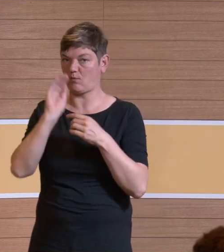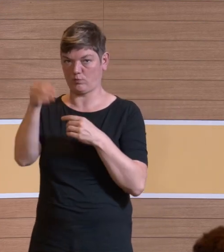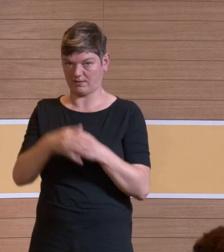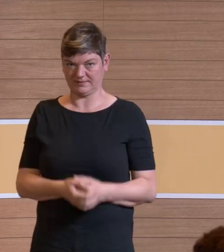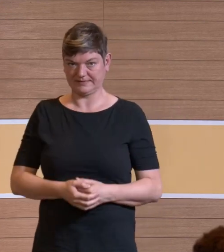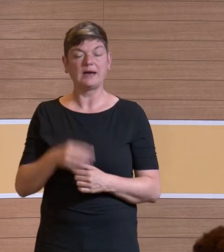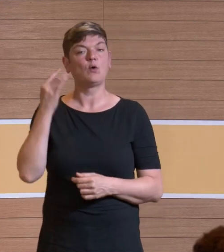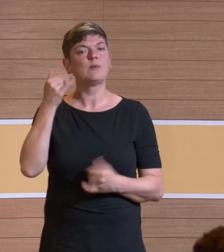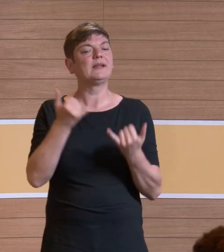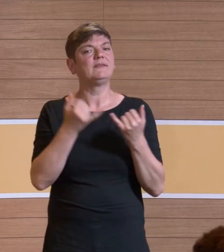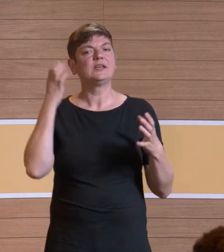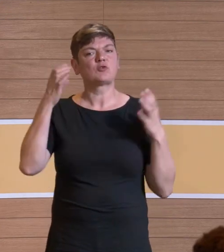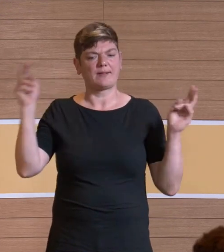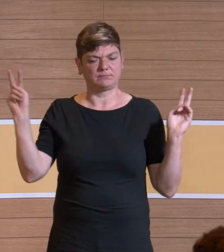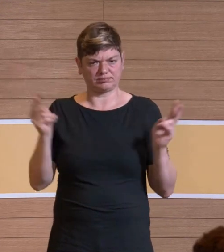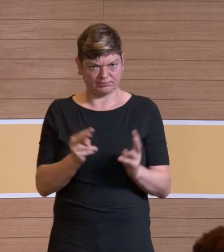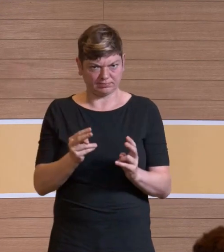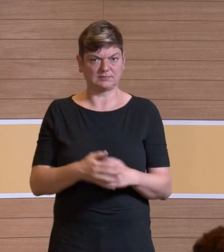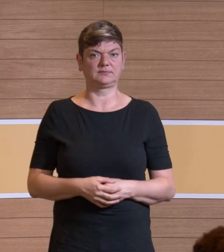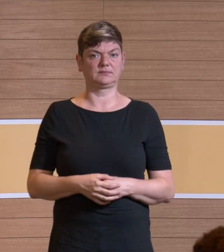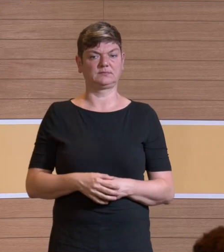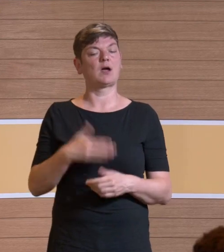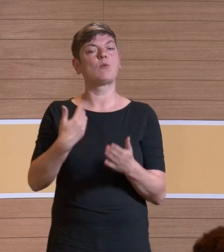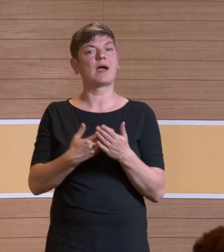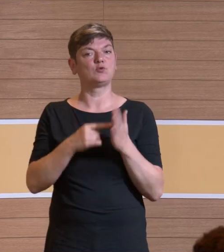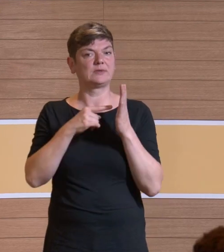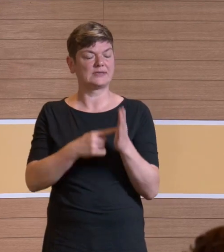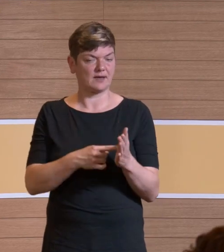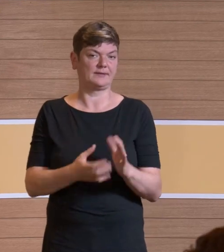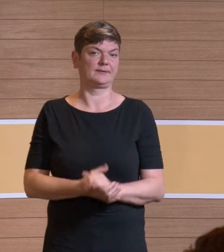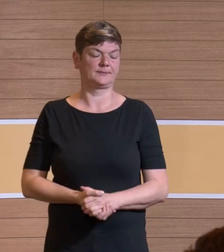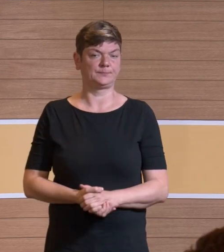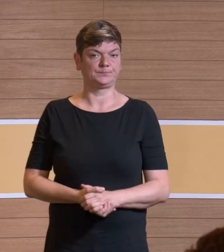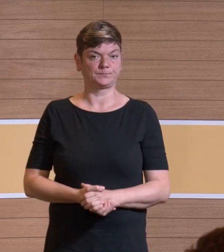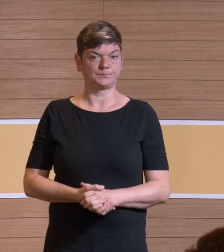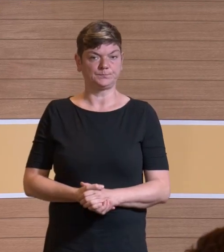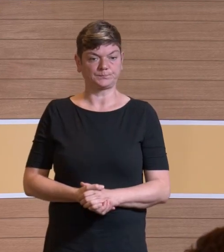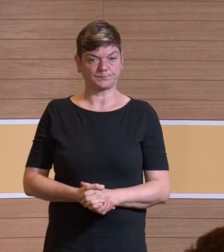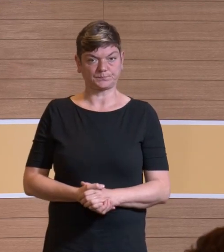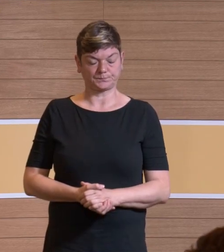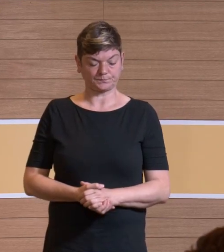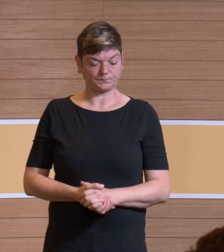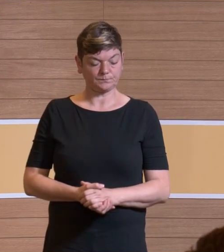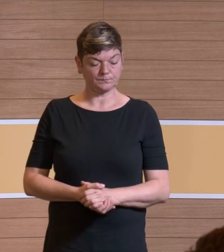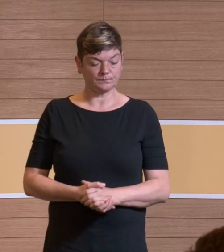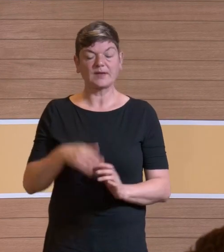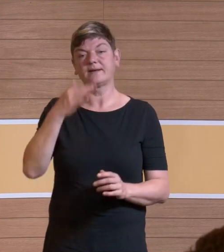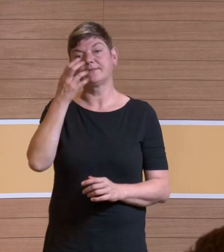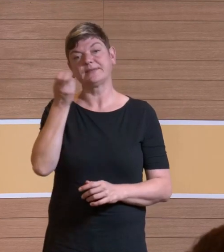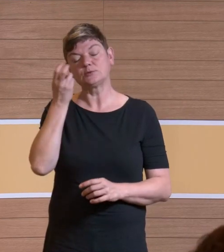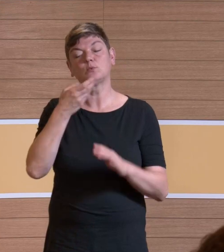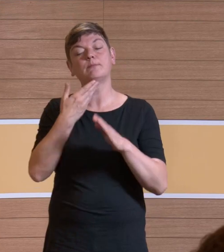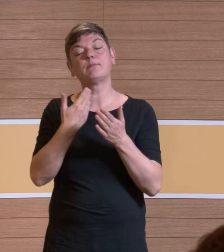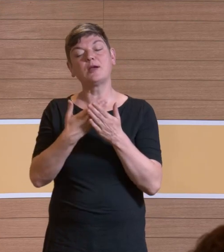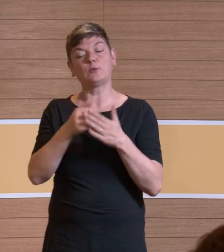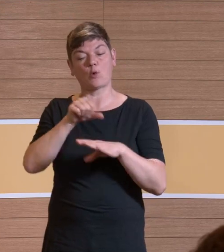wie kriegt man den Schall gemindert. Ich werde Ihnen an einem Beispiel zeigen, an einem Beispiel OP versuchen darzustellen, welche Lösungen da